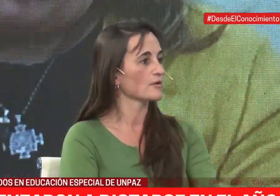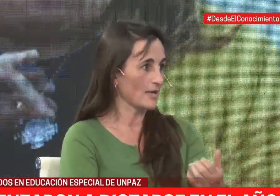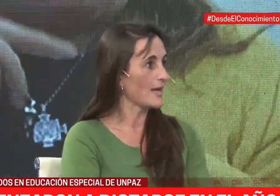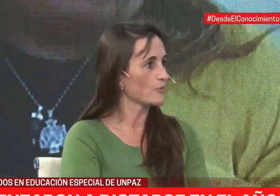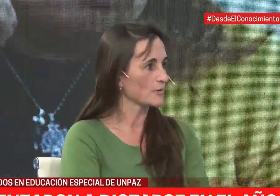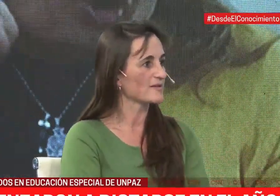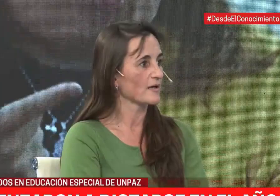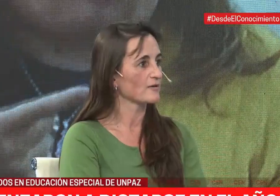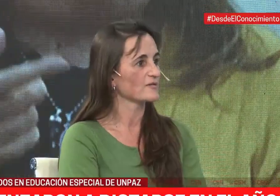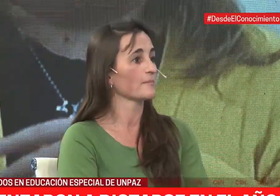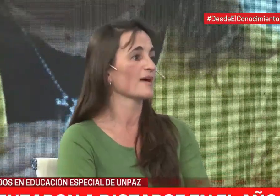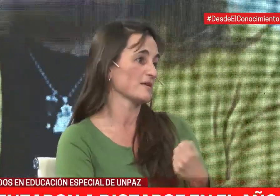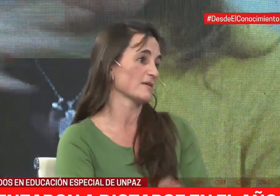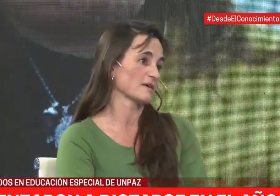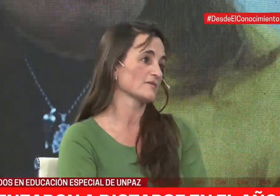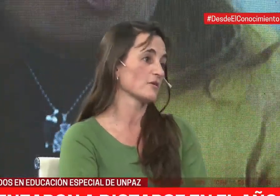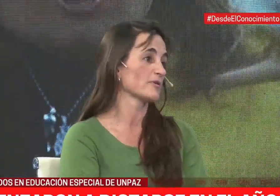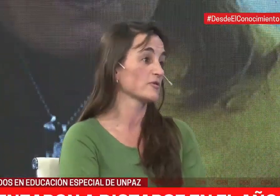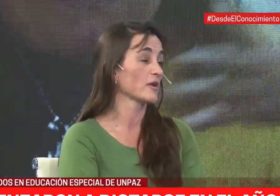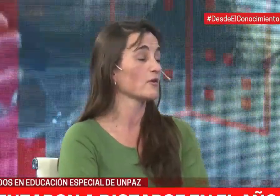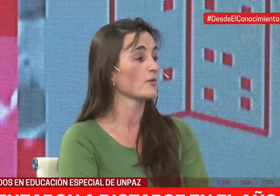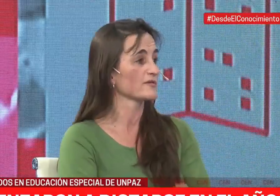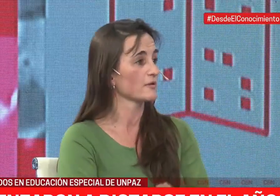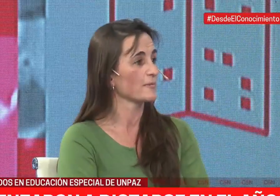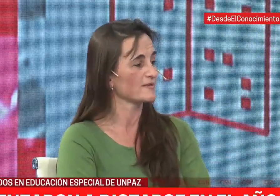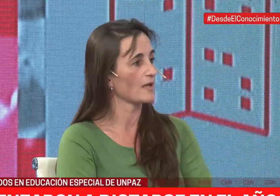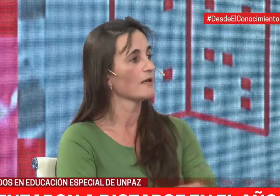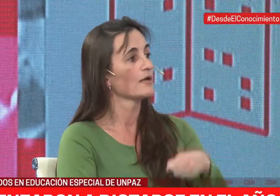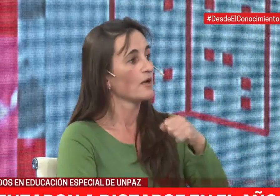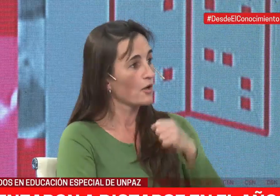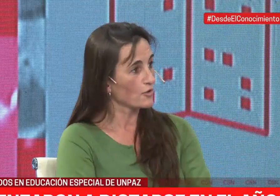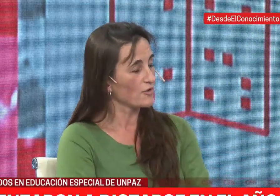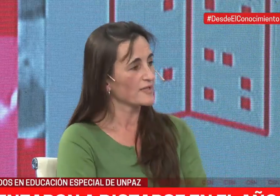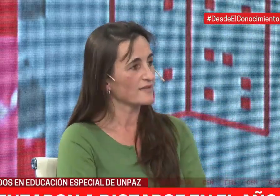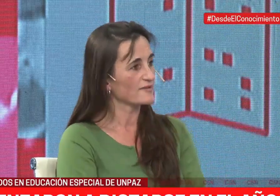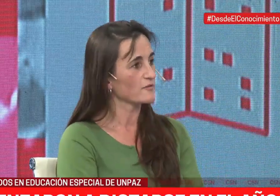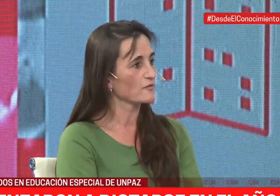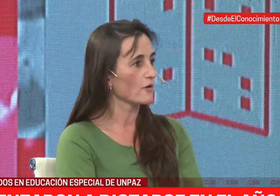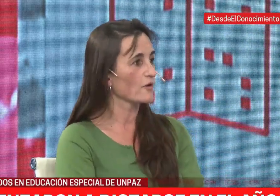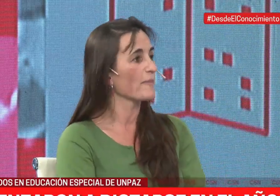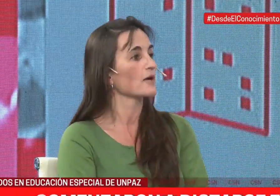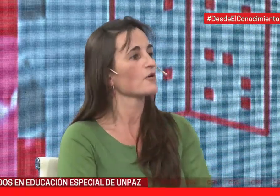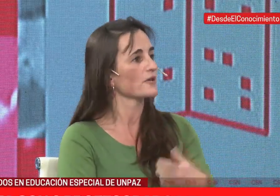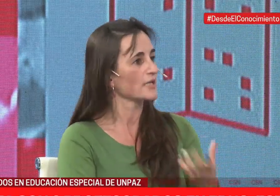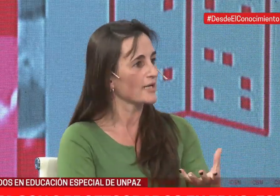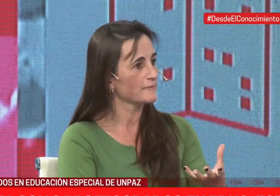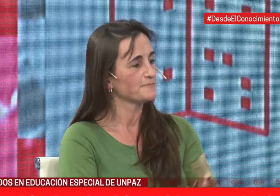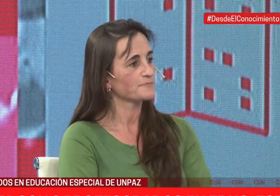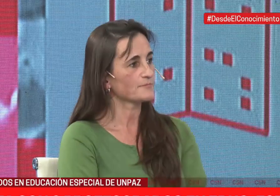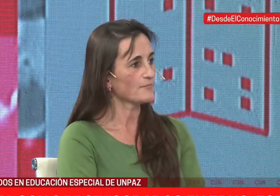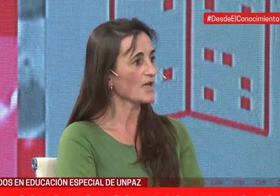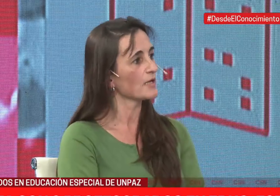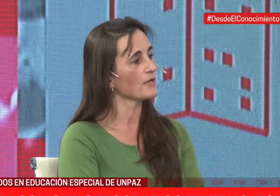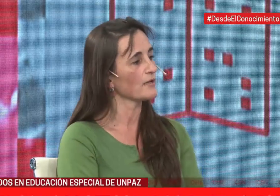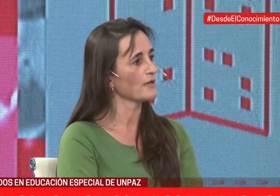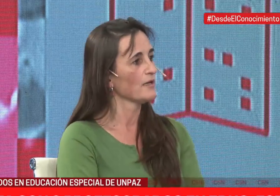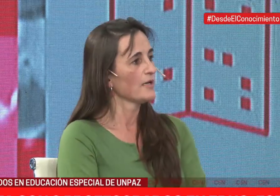de la Nación, la Universidad de José C. Paz, y en este caso el profesorado de Educación Especial con Orientación Sordos, para coordinar